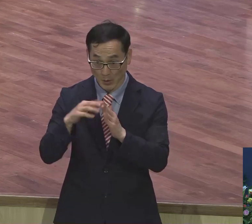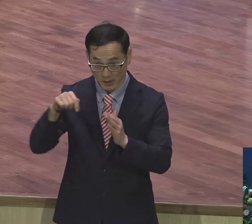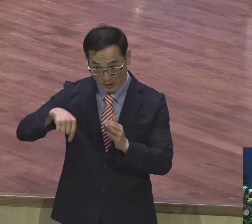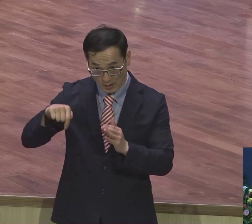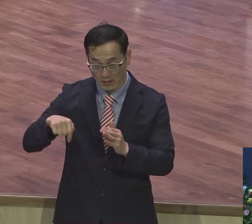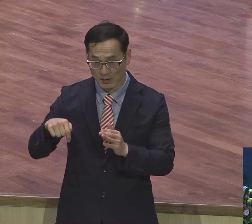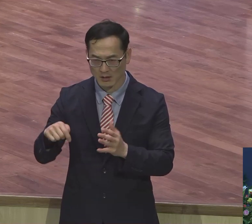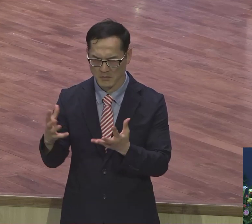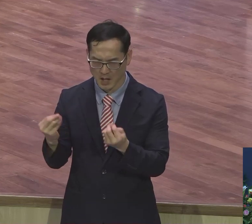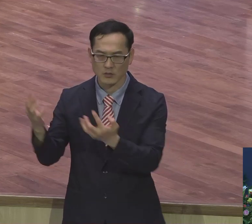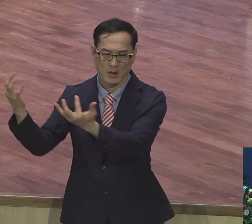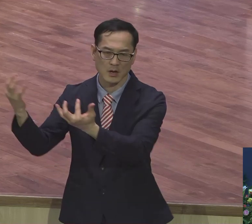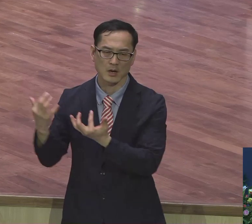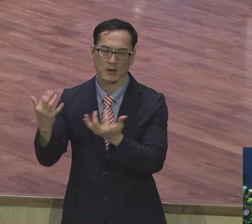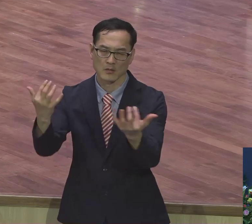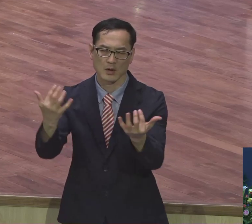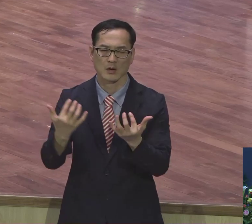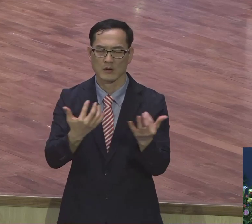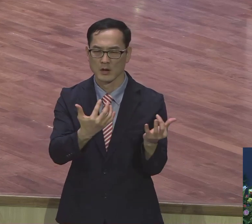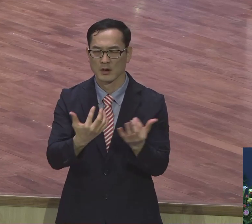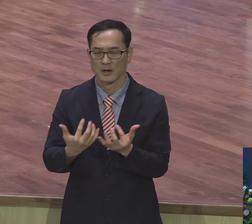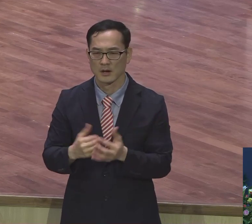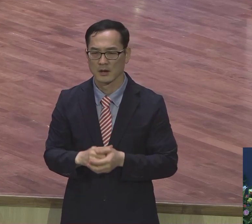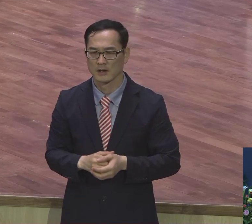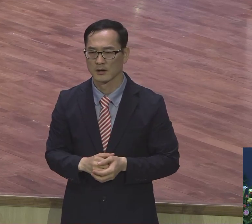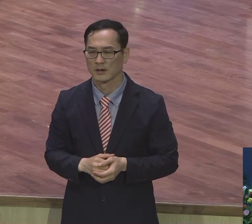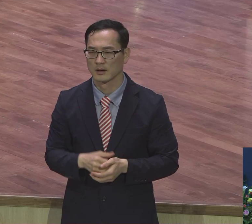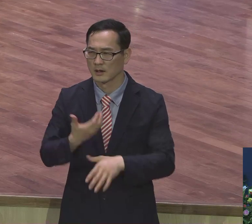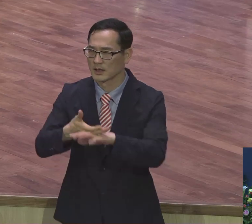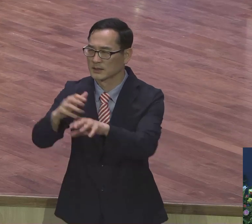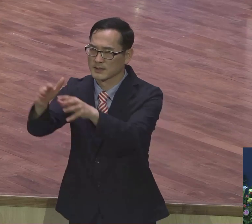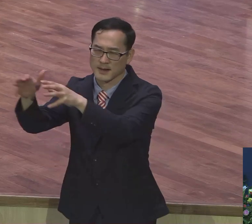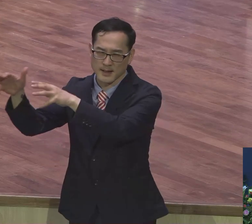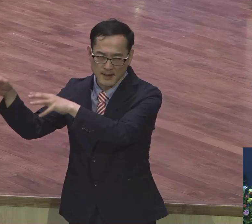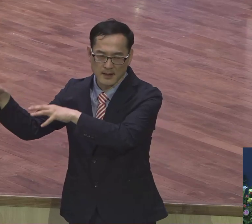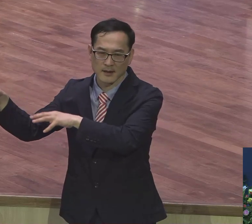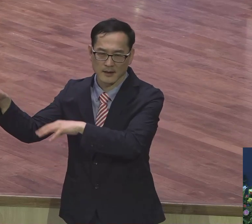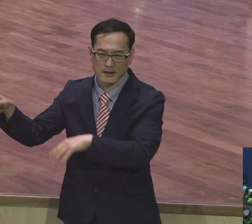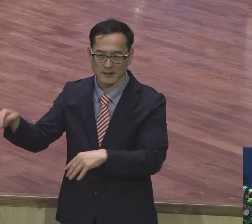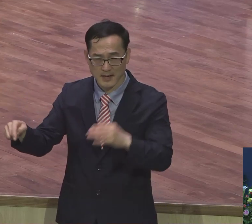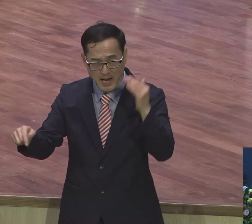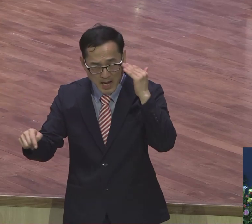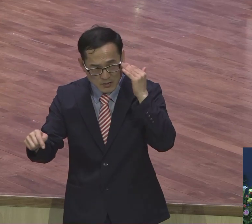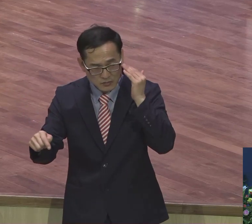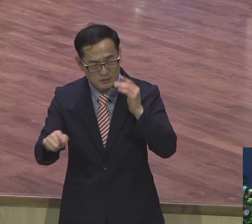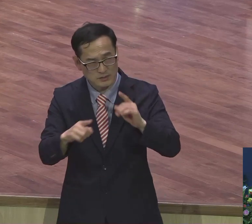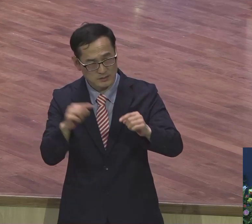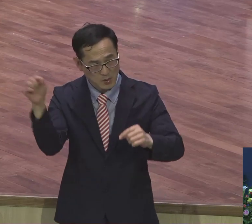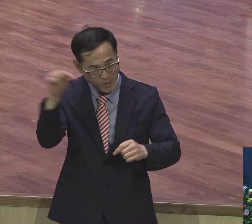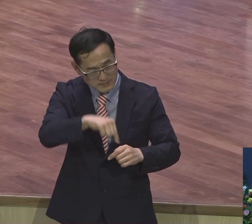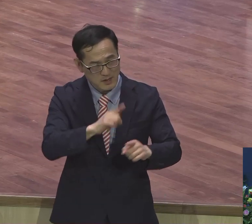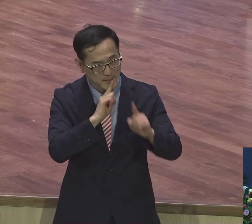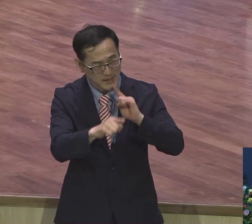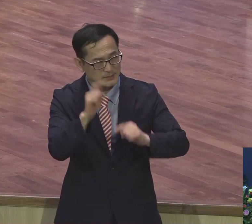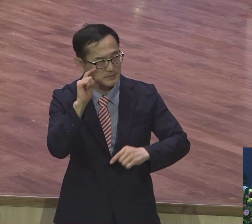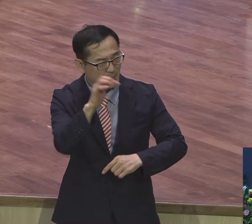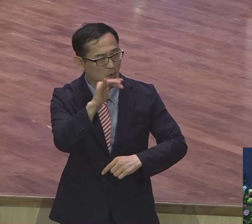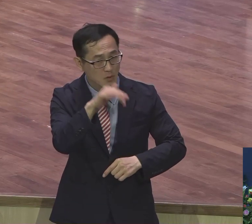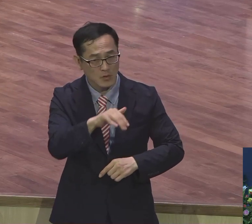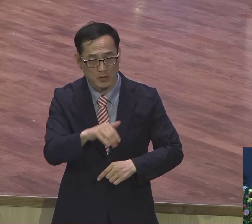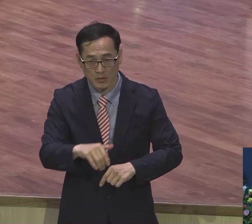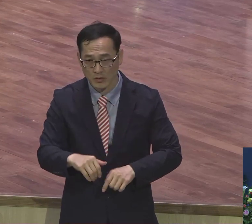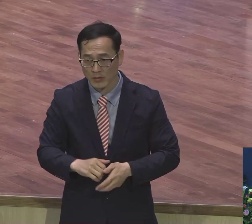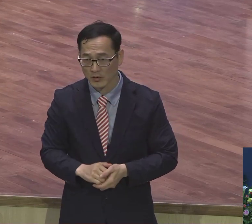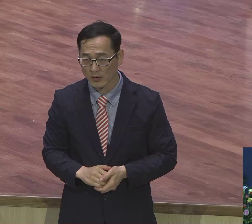얼마나 많은 해외의 사람들이 우리보다 잘